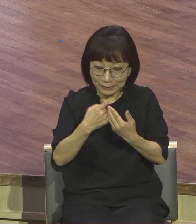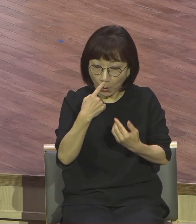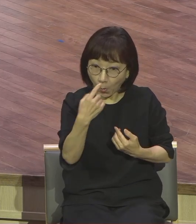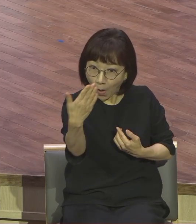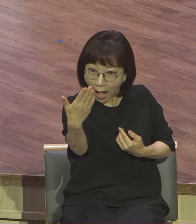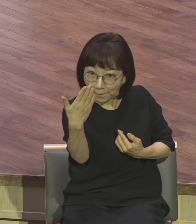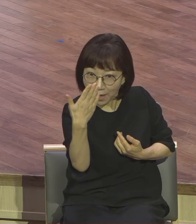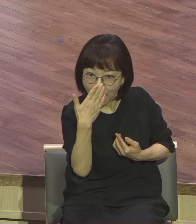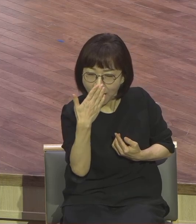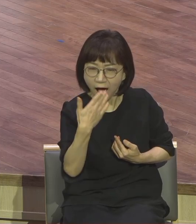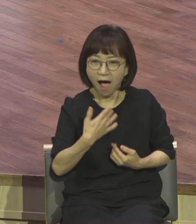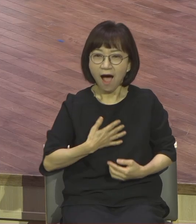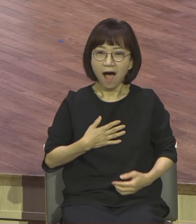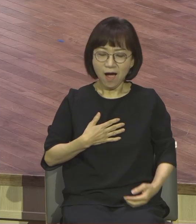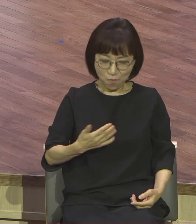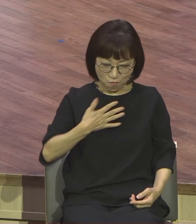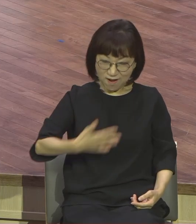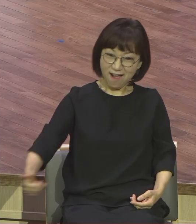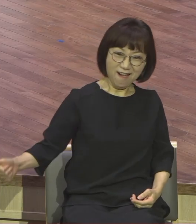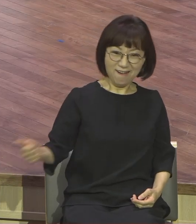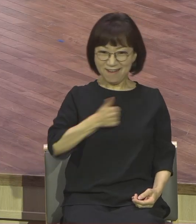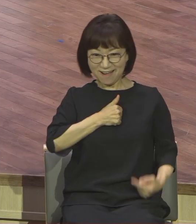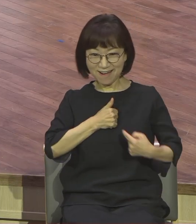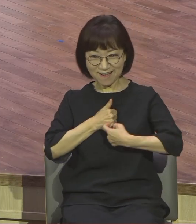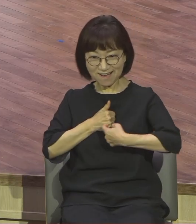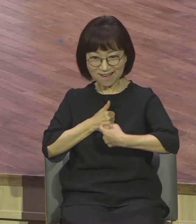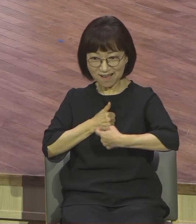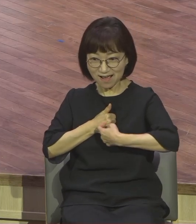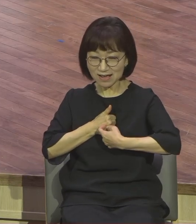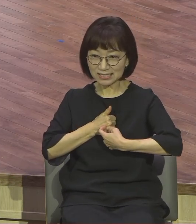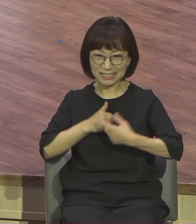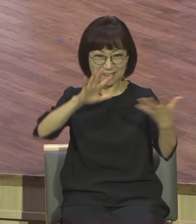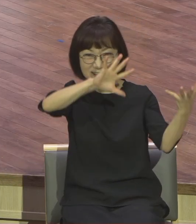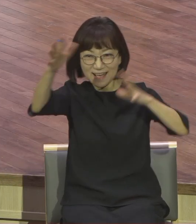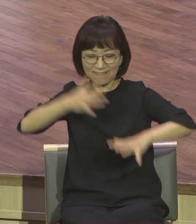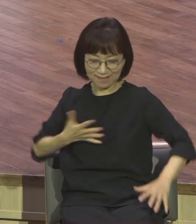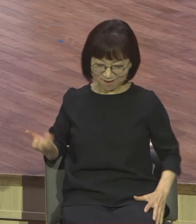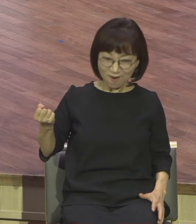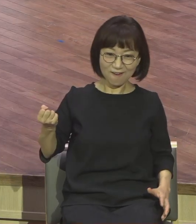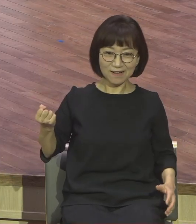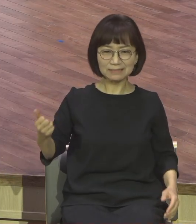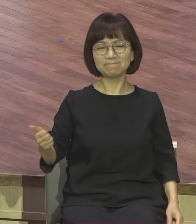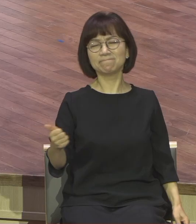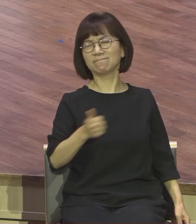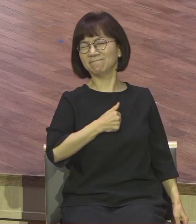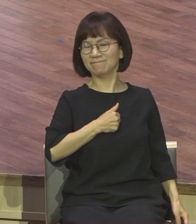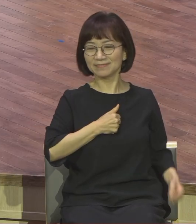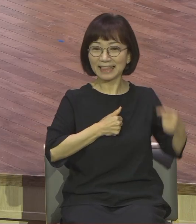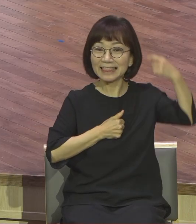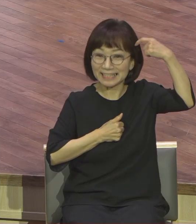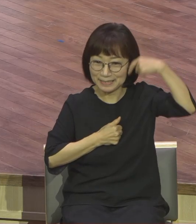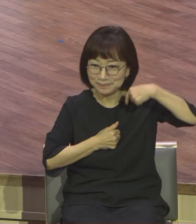천하를 다 가진 것 같은 이런 은혜를 혼자 책상에 앉아서 아무도 모르는 걸 받았네